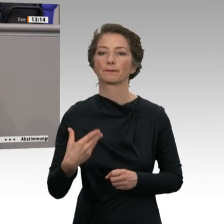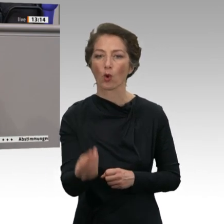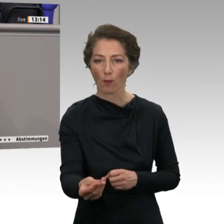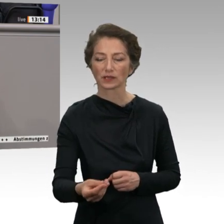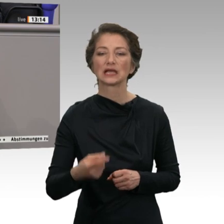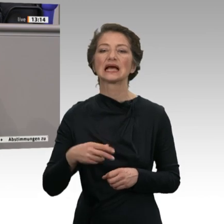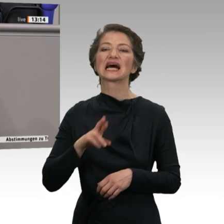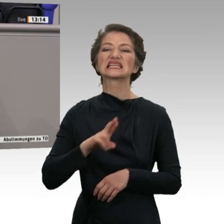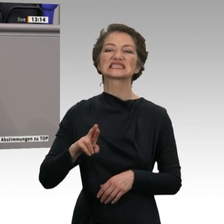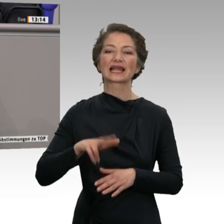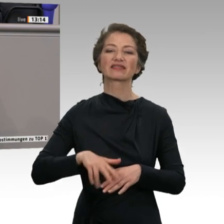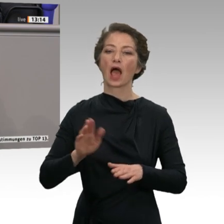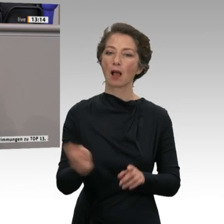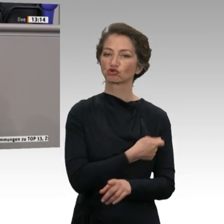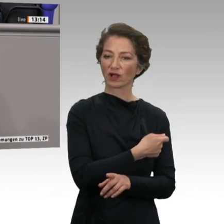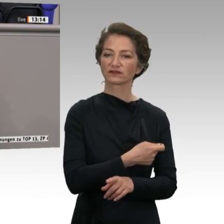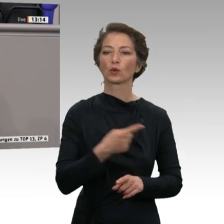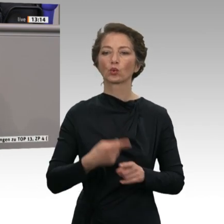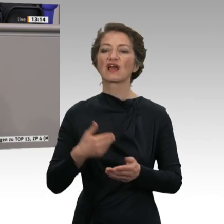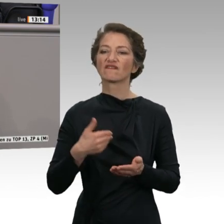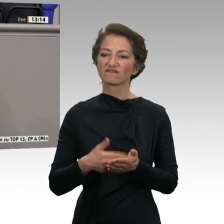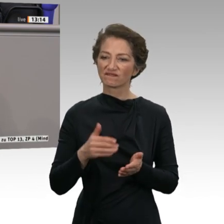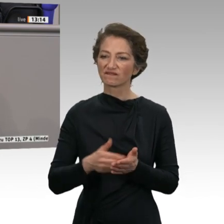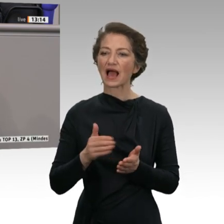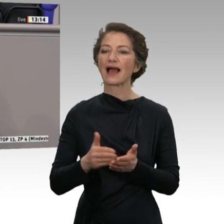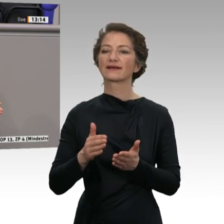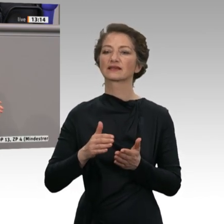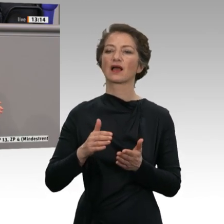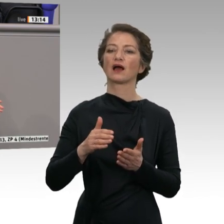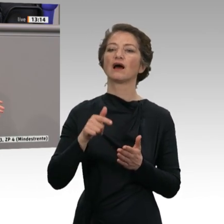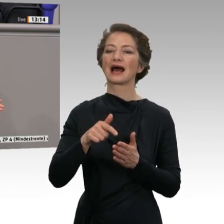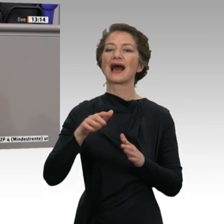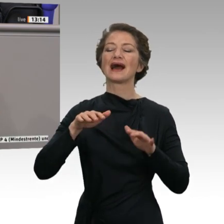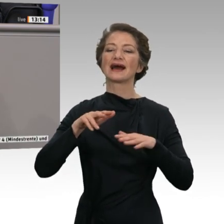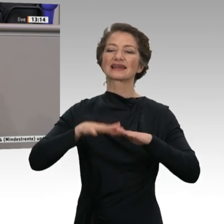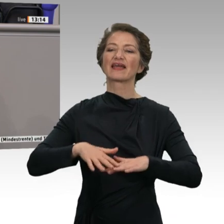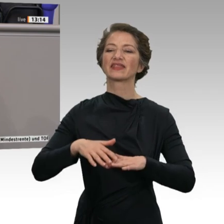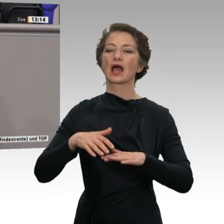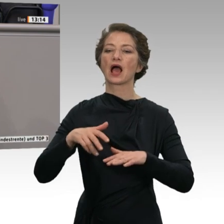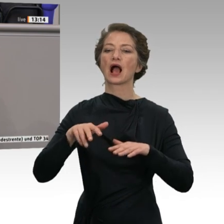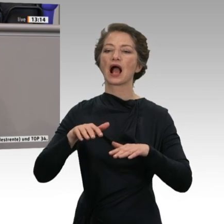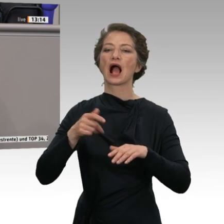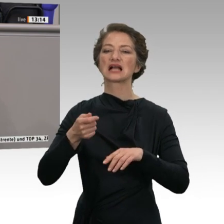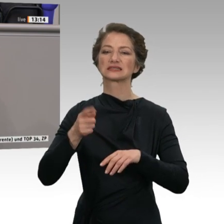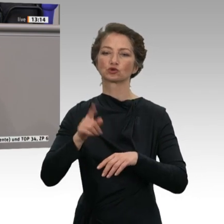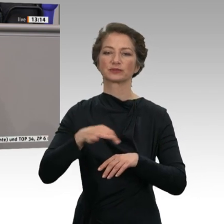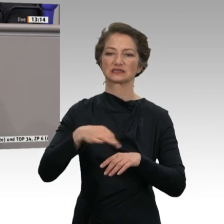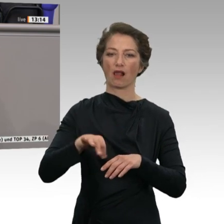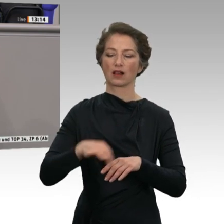weitere Gruppen in die Rentenkassen einbezogen werden. Dass der Lohn nicht frei vom Staat diktiert werden kann, dass der